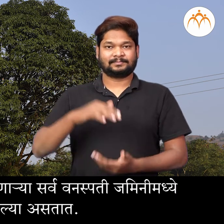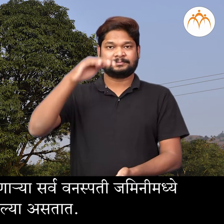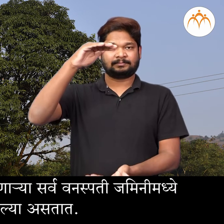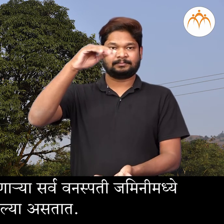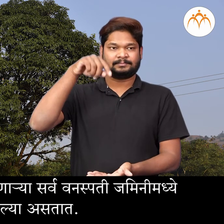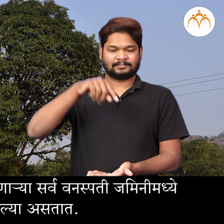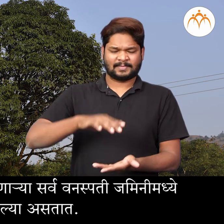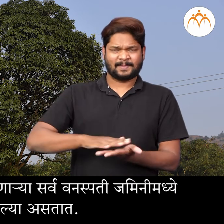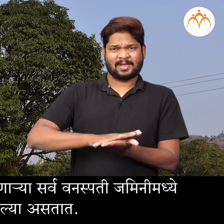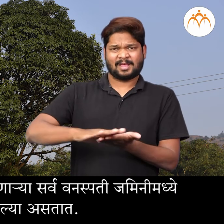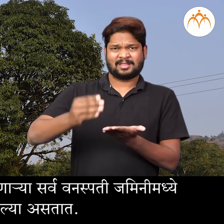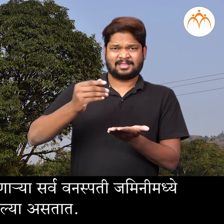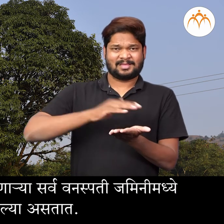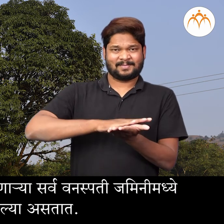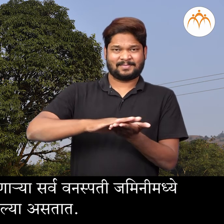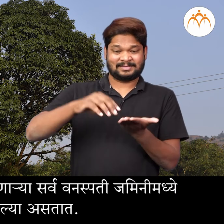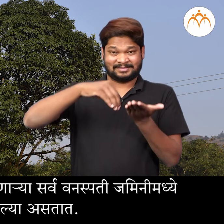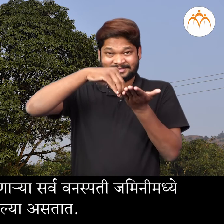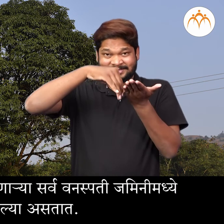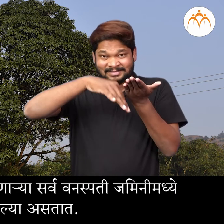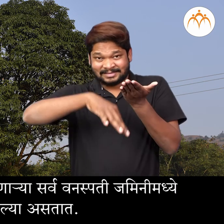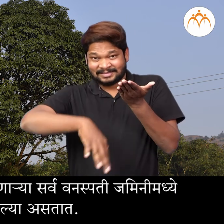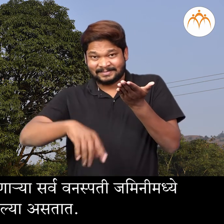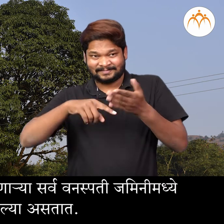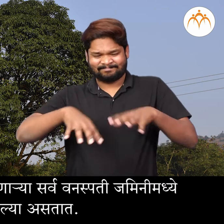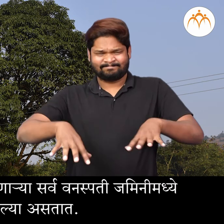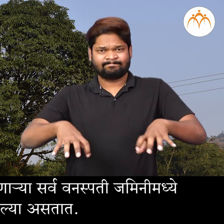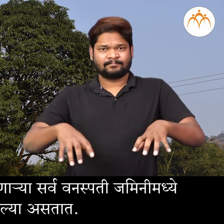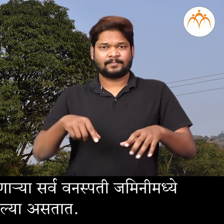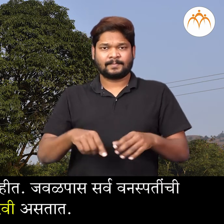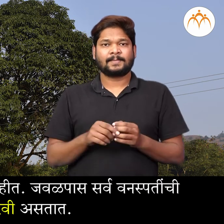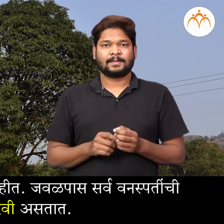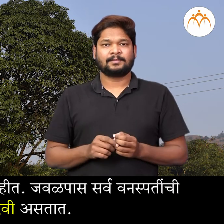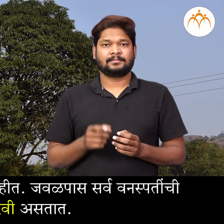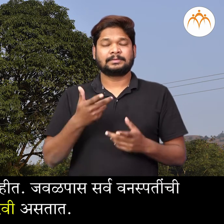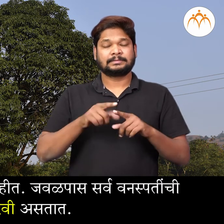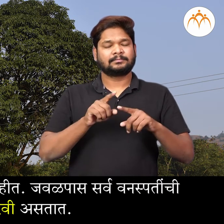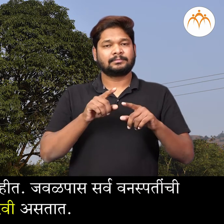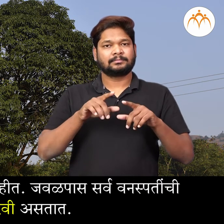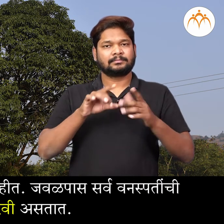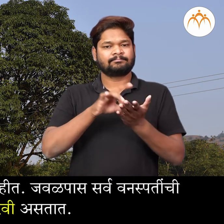जमीनी मदे घटर उतलेल्यास्तात। त्या तेंची जागा सोडत नेत।